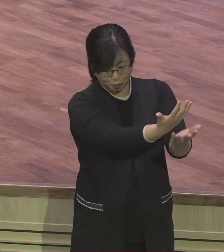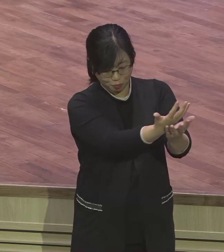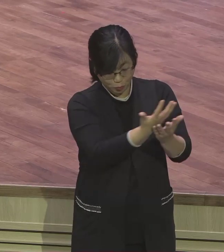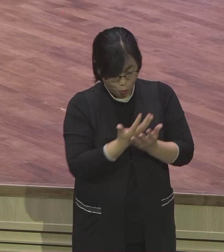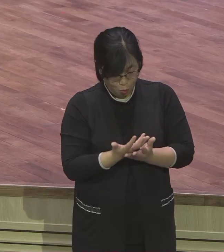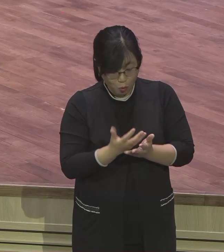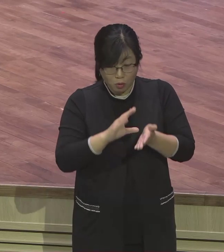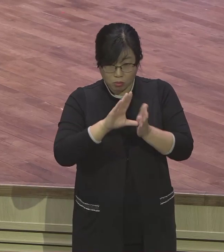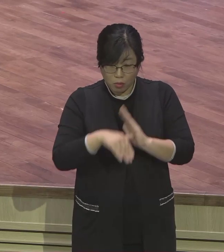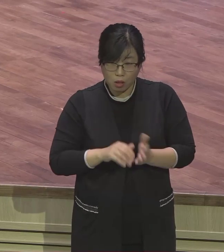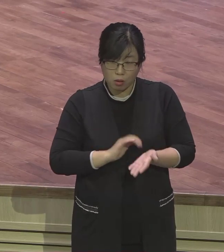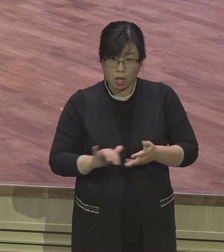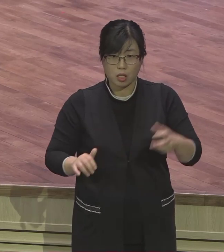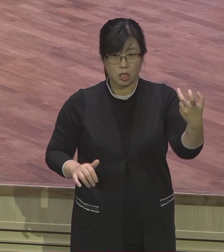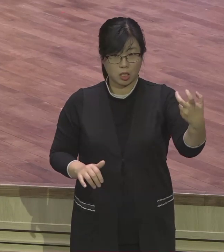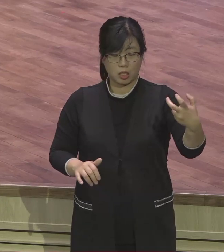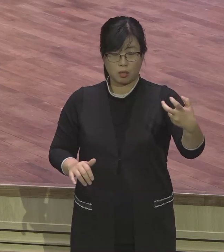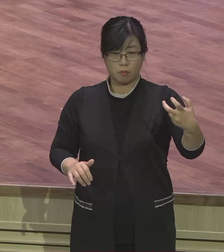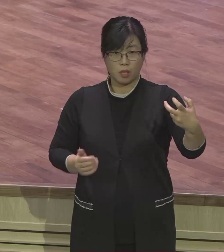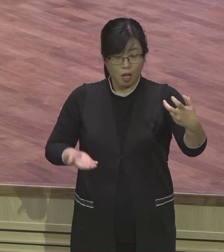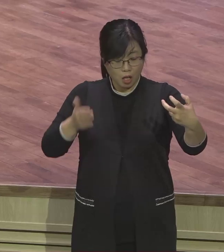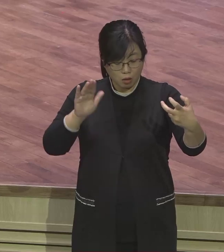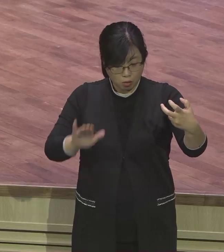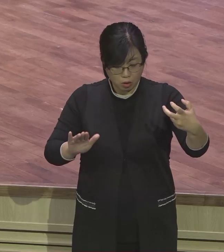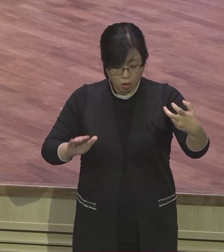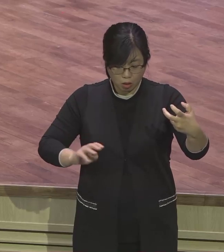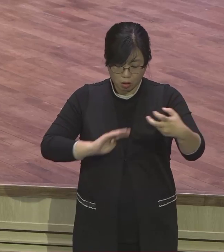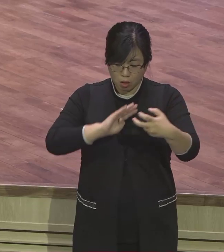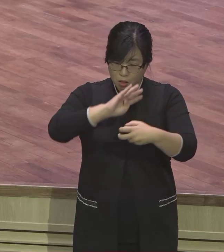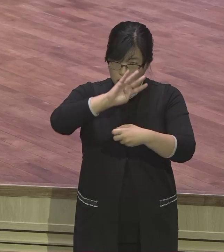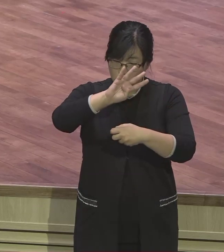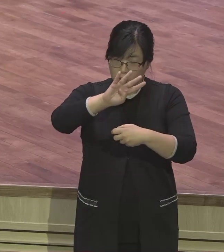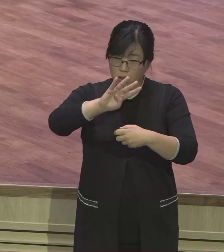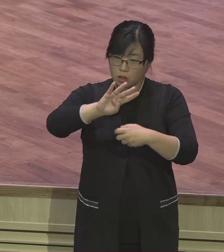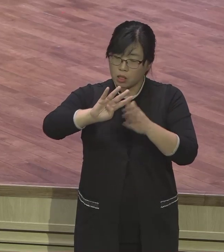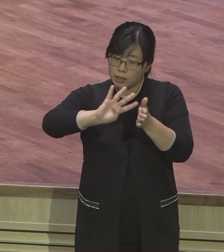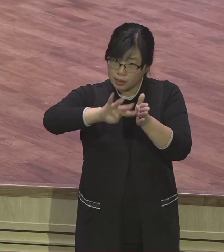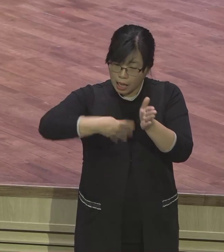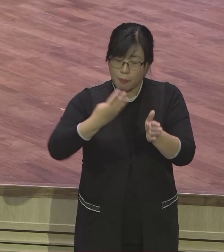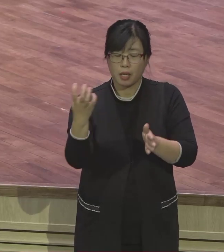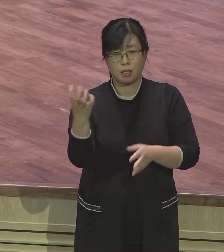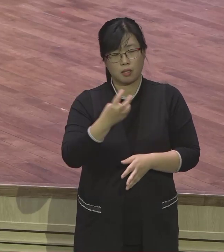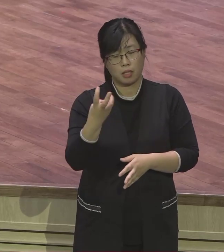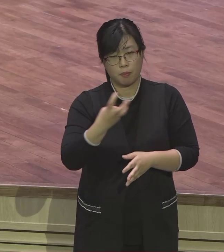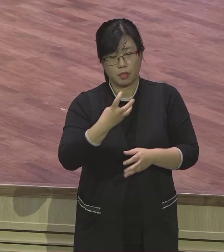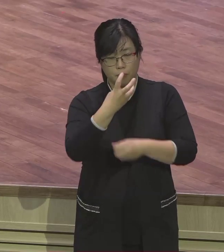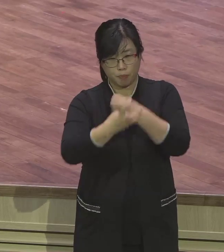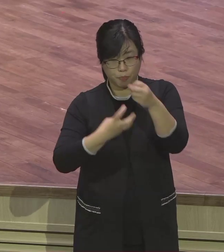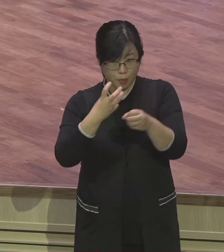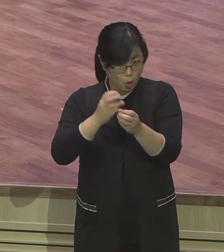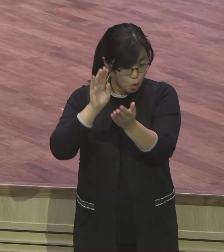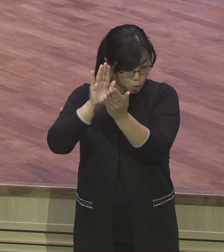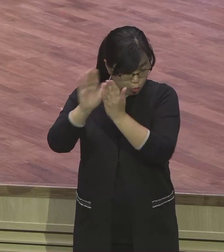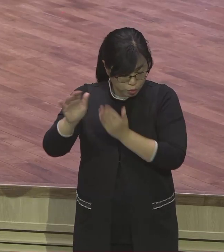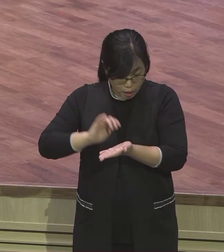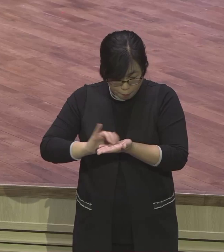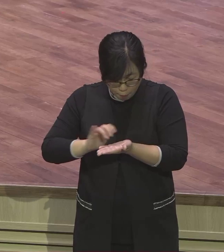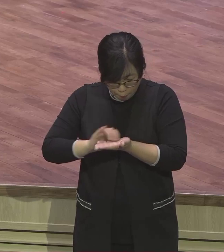이게 430년 흘렸어요. 그러니까 430년 흘렸는데 이 장정만 60만에 자